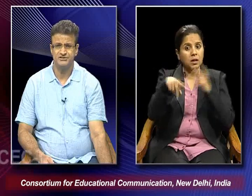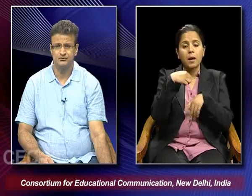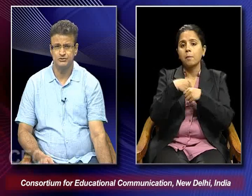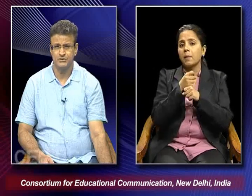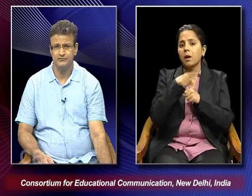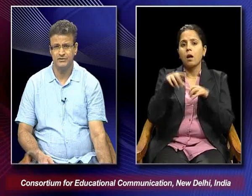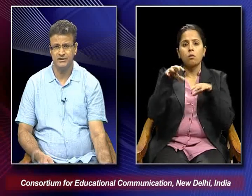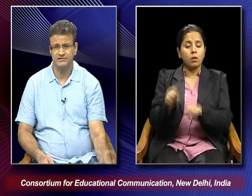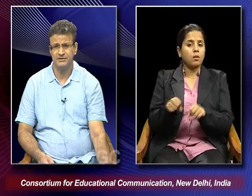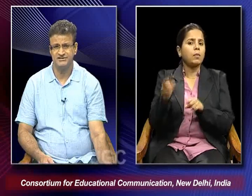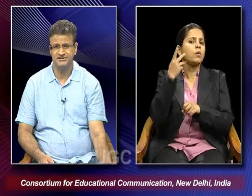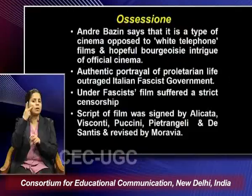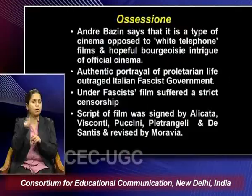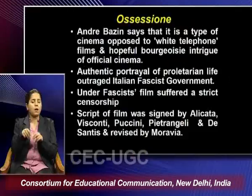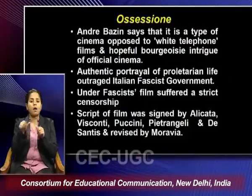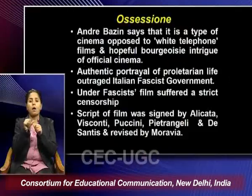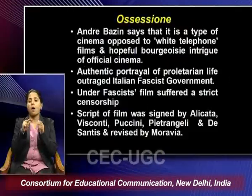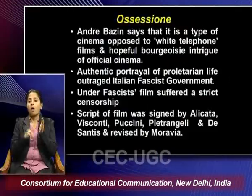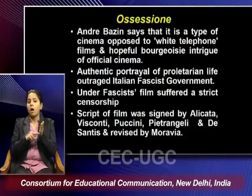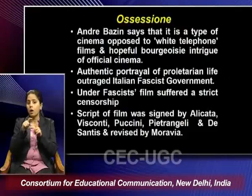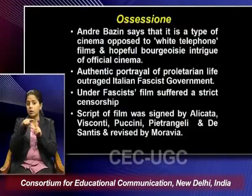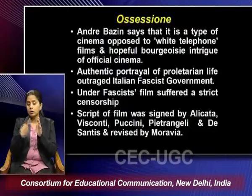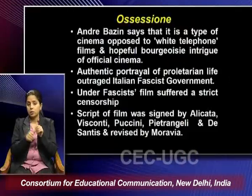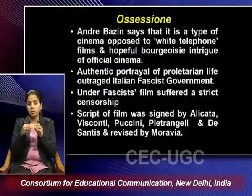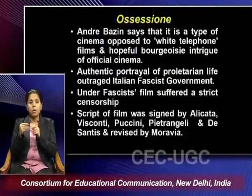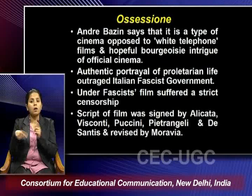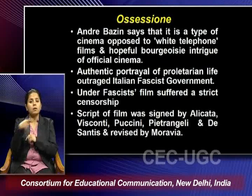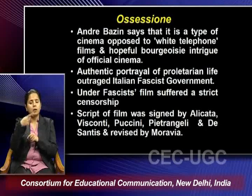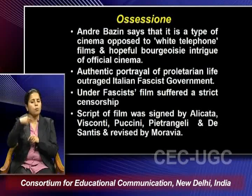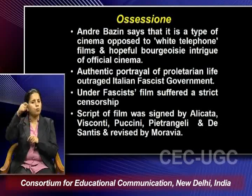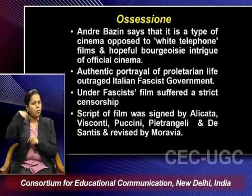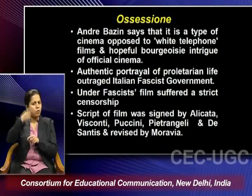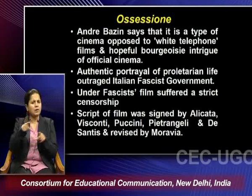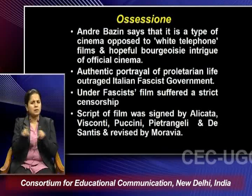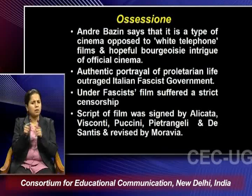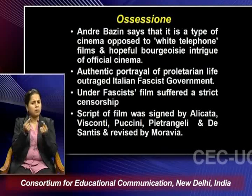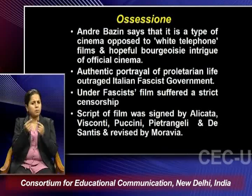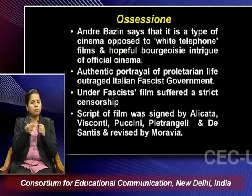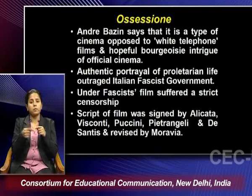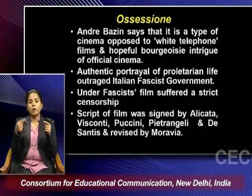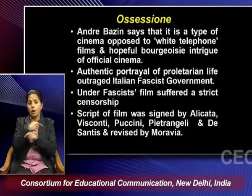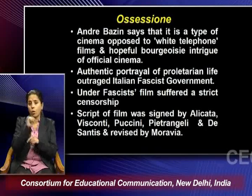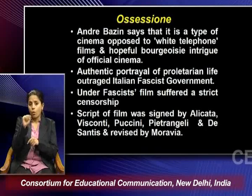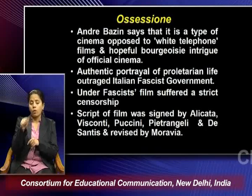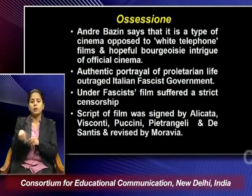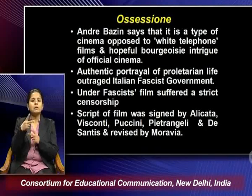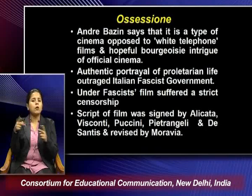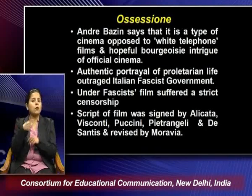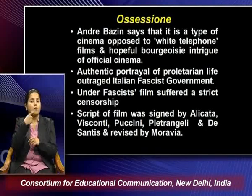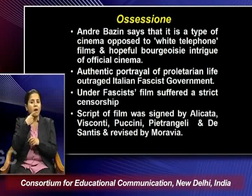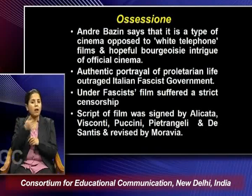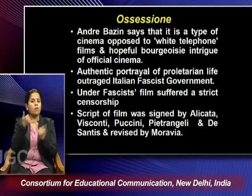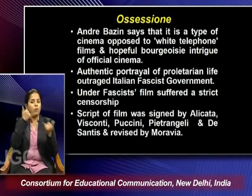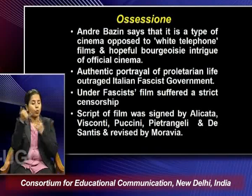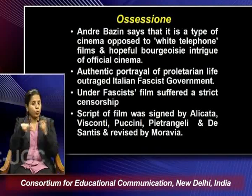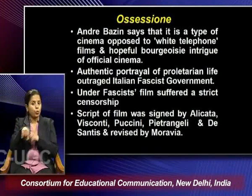Obsession was one where Andre Baza says that it is a kind of cinema opposed to the white telephone films and hopeful